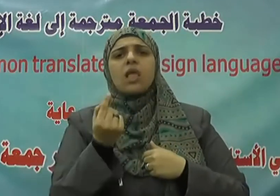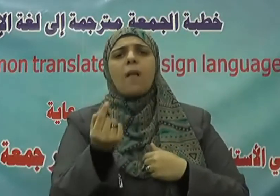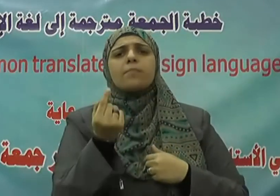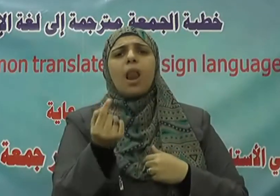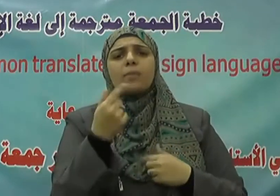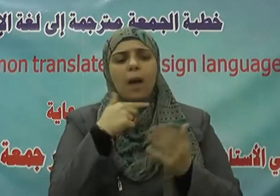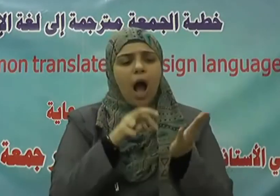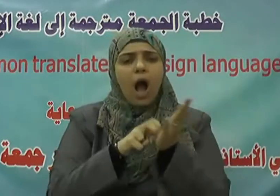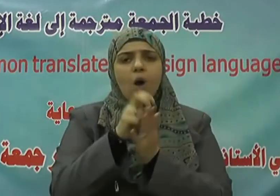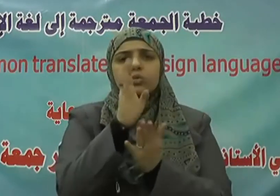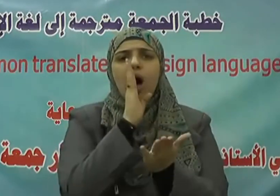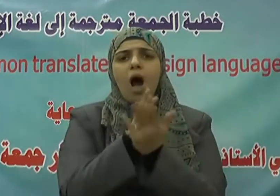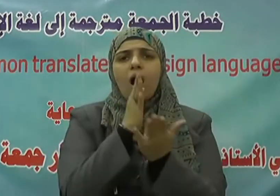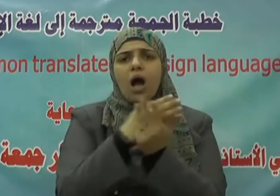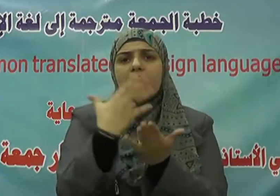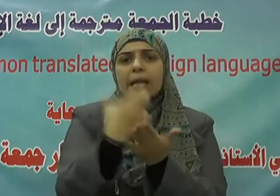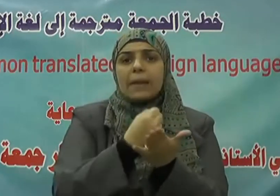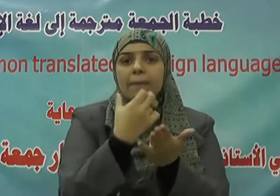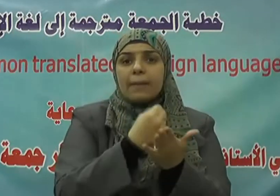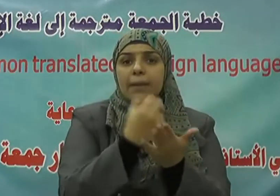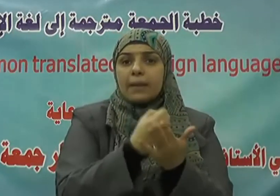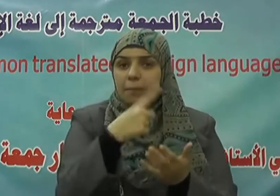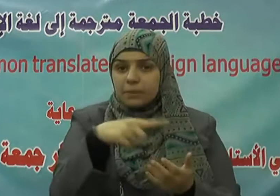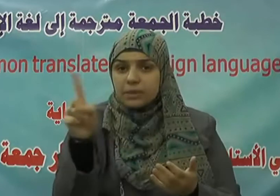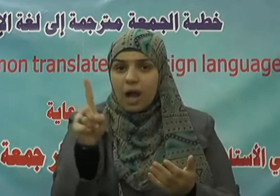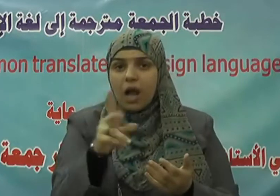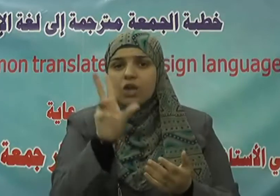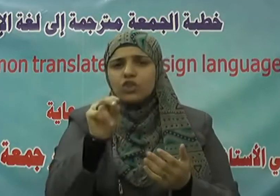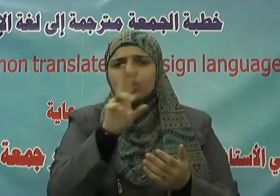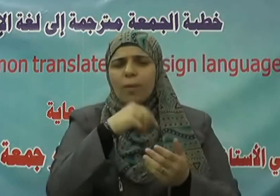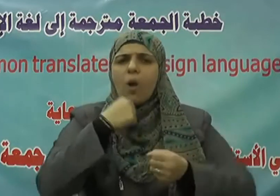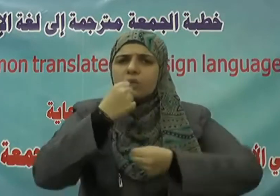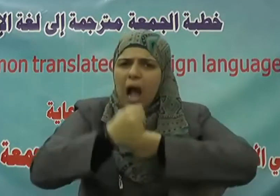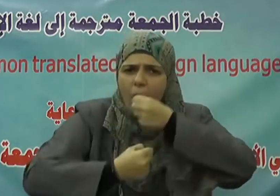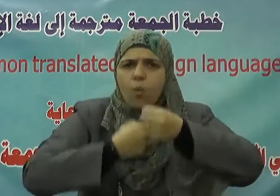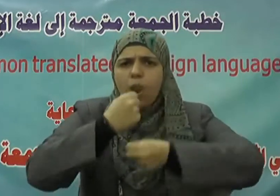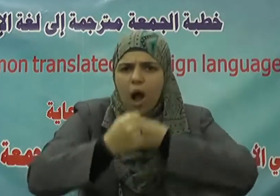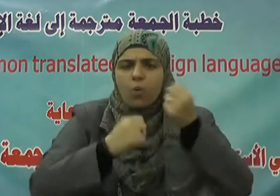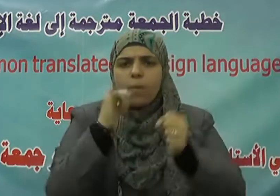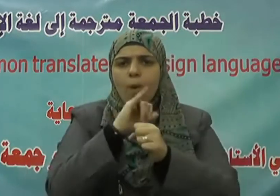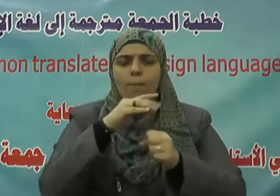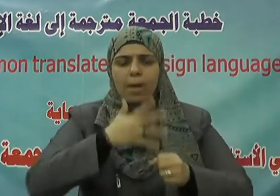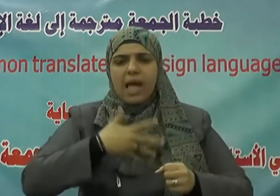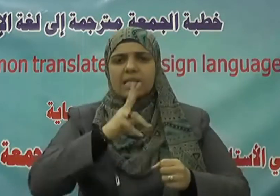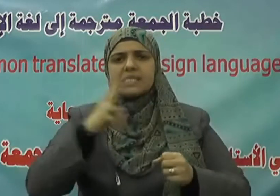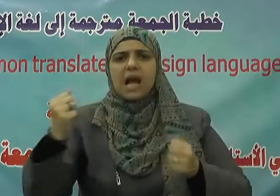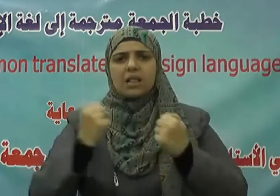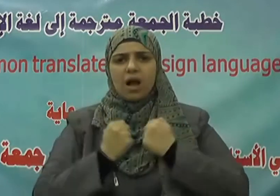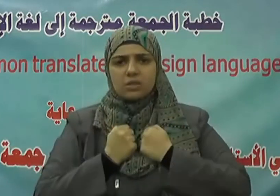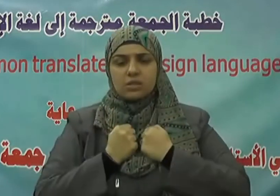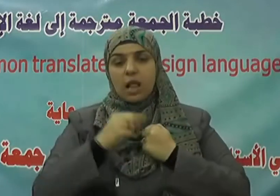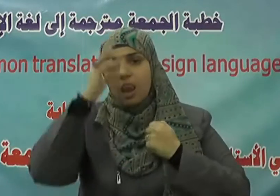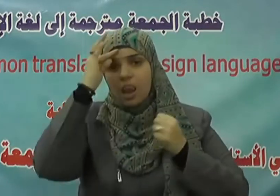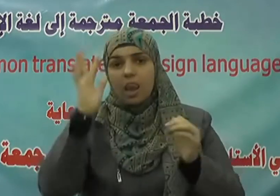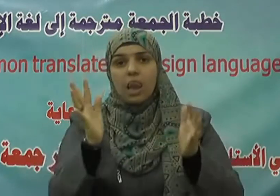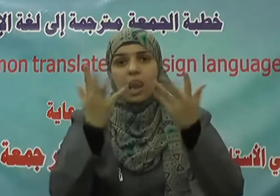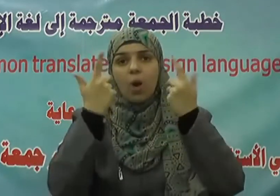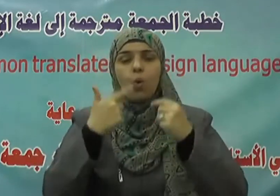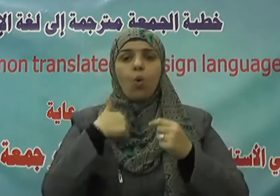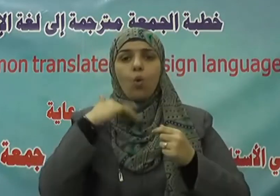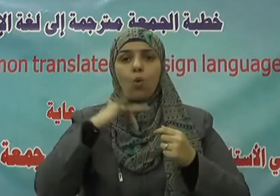إلى تحقيقها ويجتهد في سبيل تلبيتها فإن ارتفعت روح